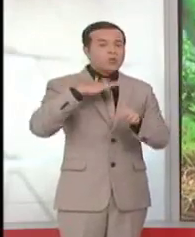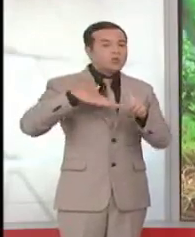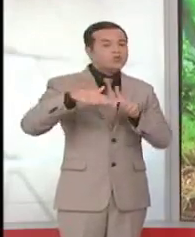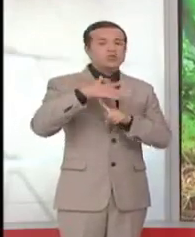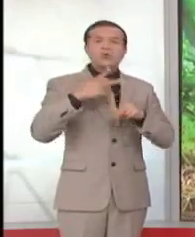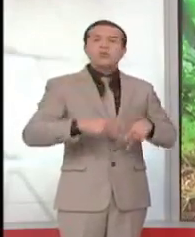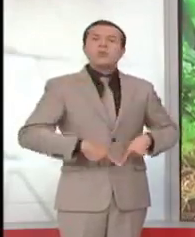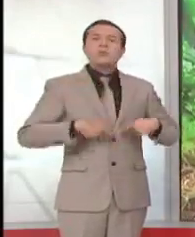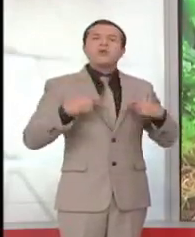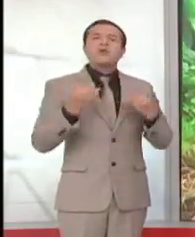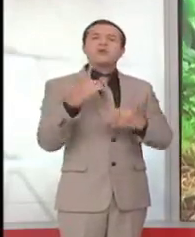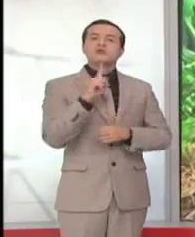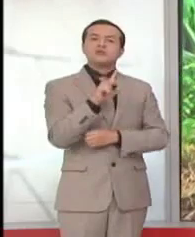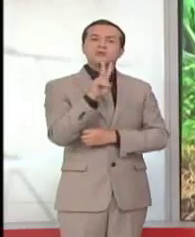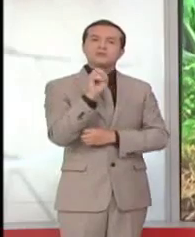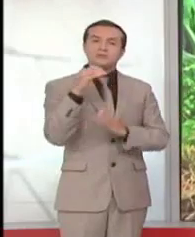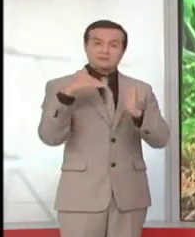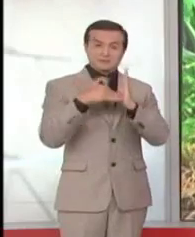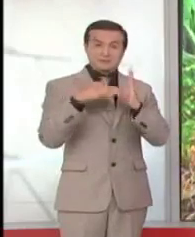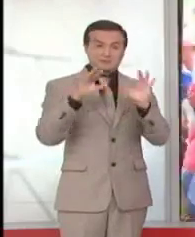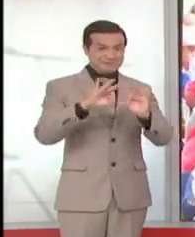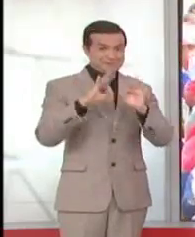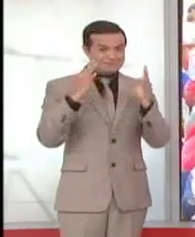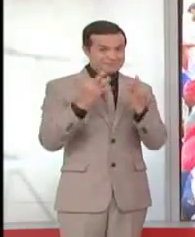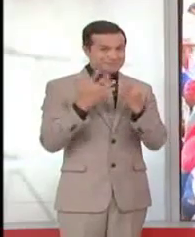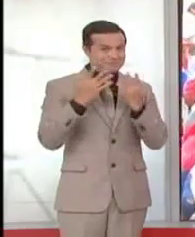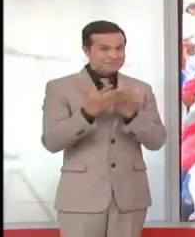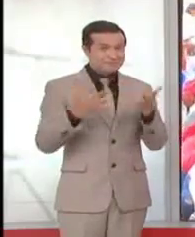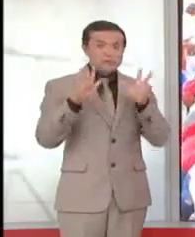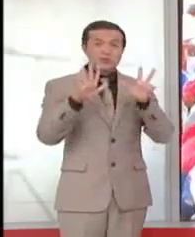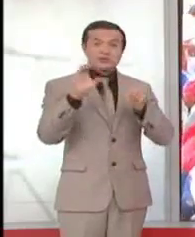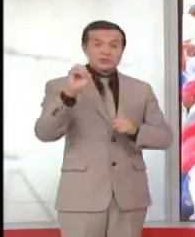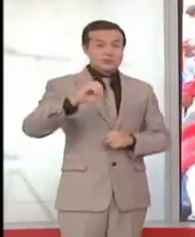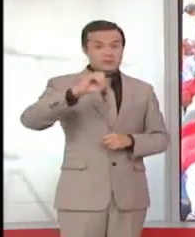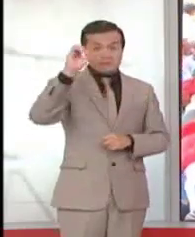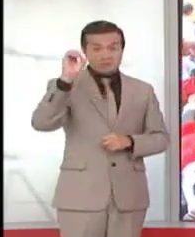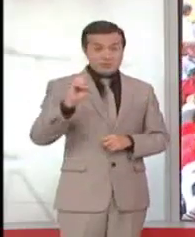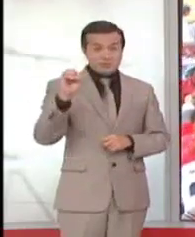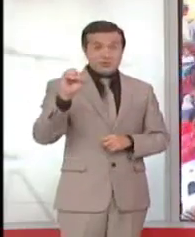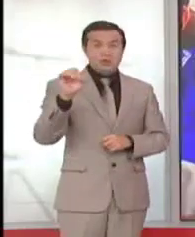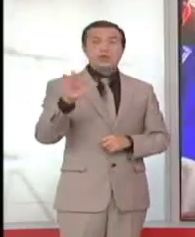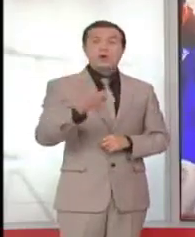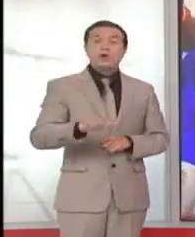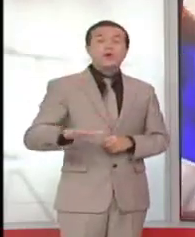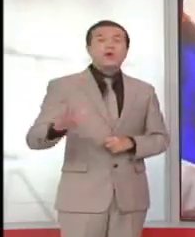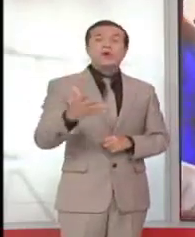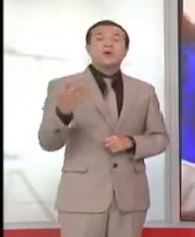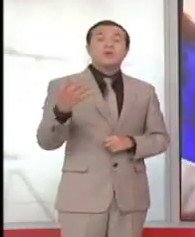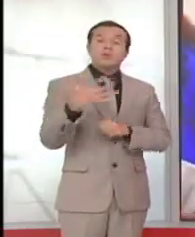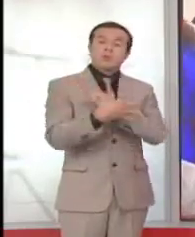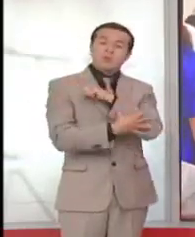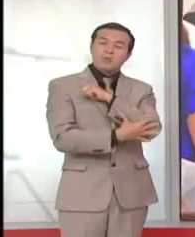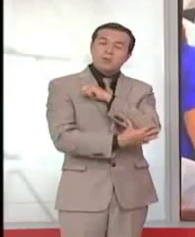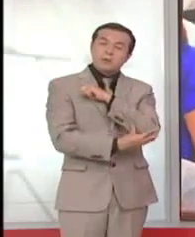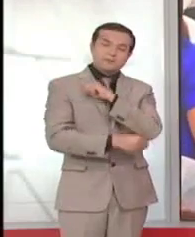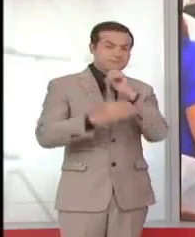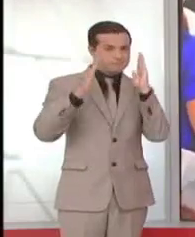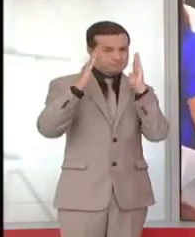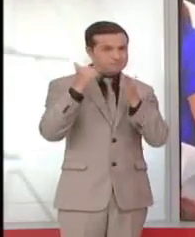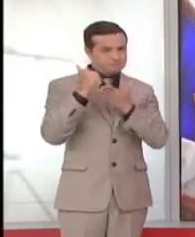más de 120.000 familias, donde el 80% está en una situación de pobreza, reconvertir